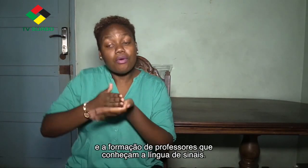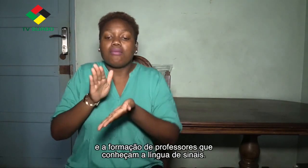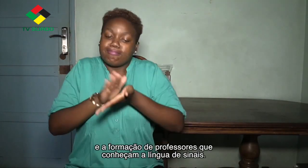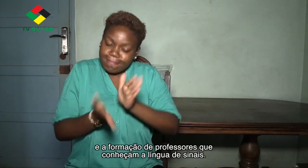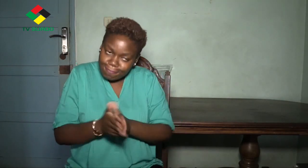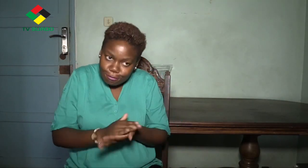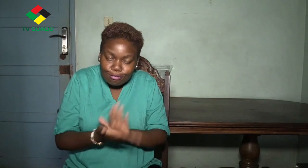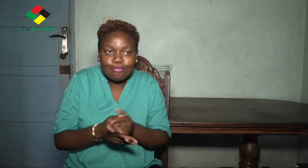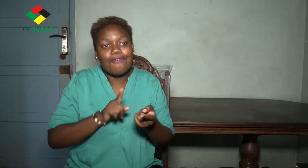sinais.